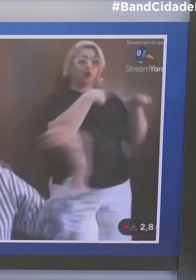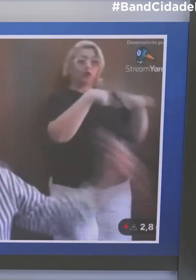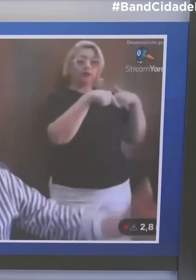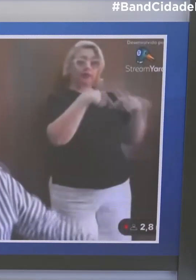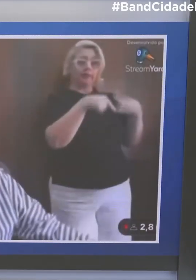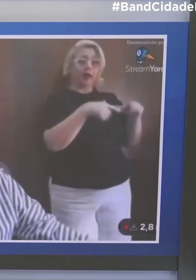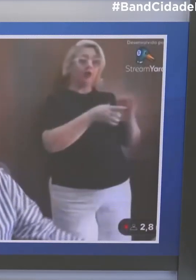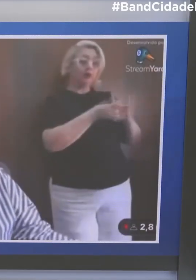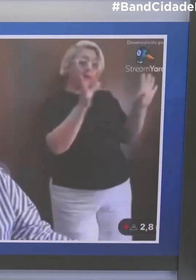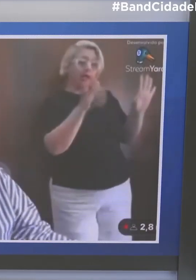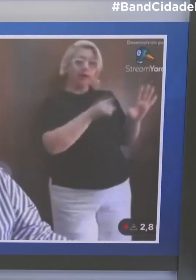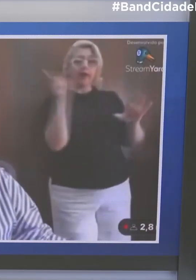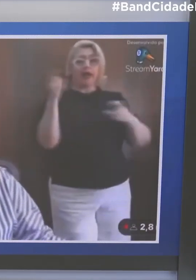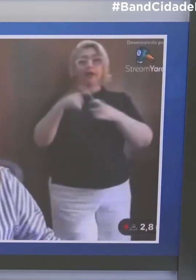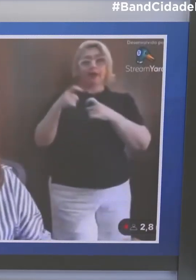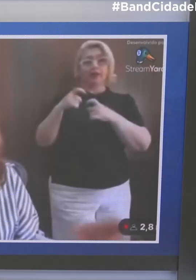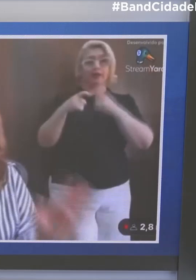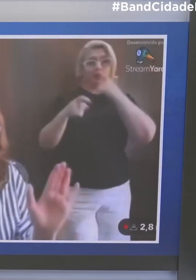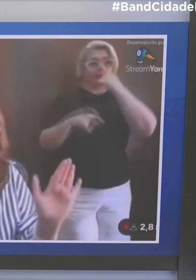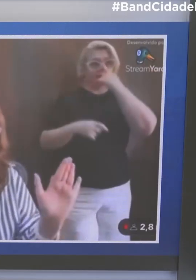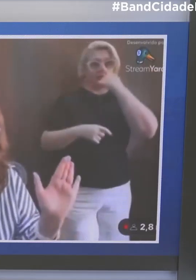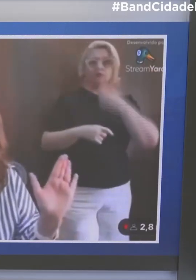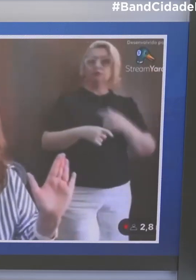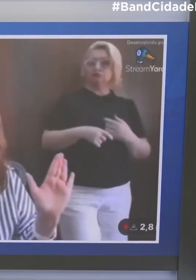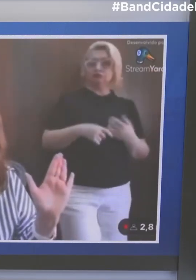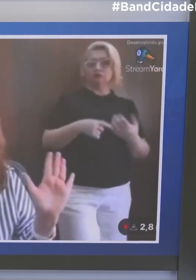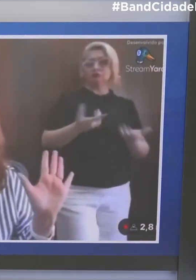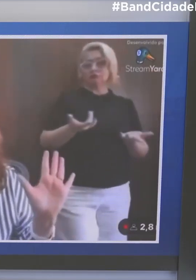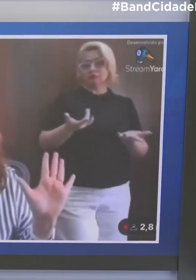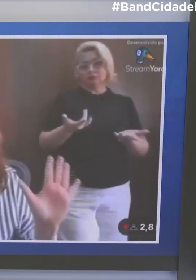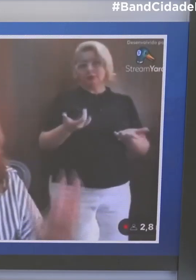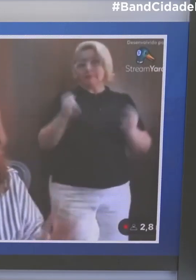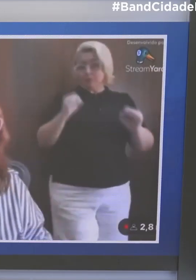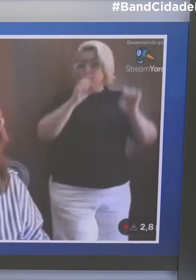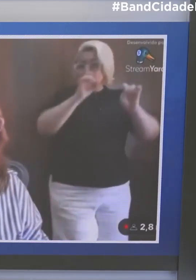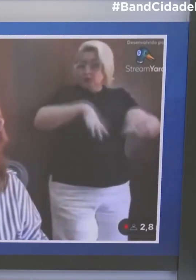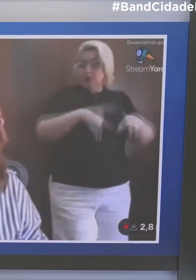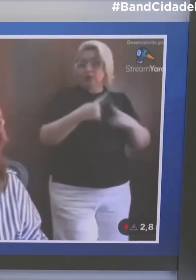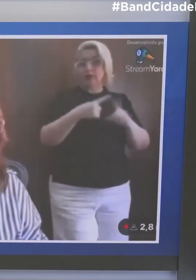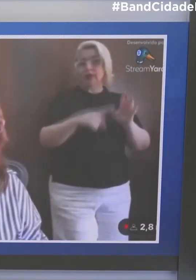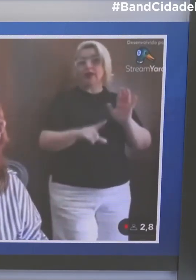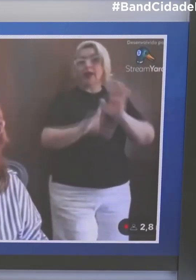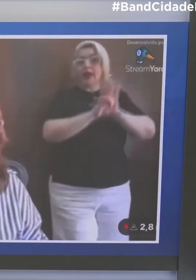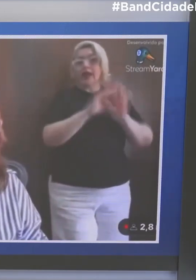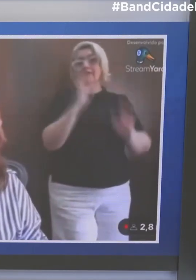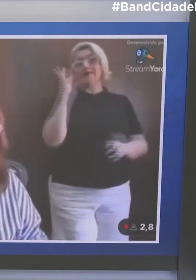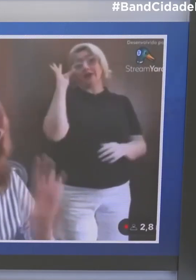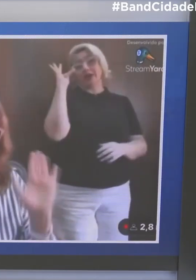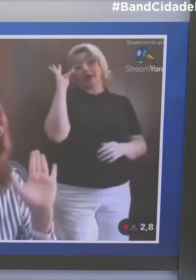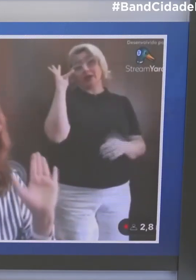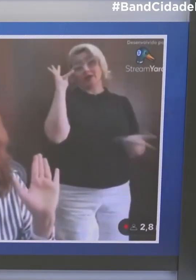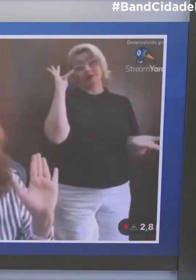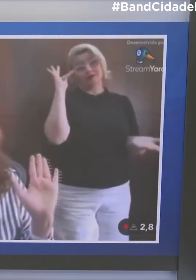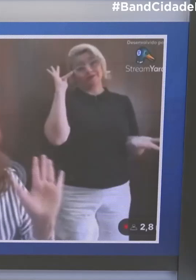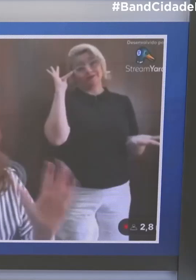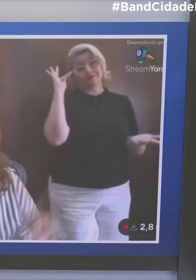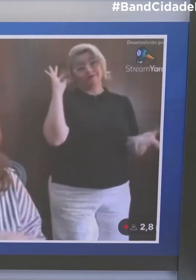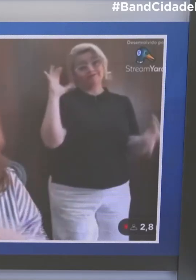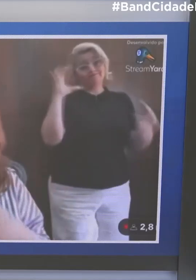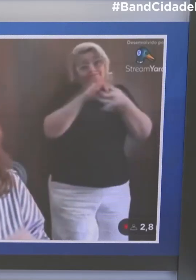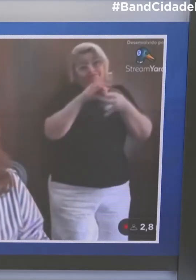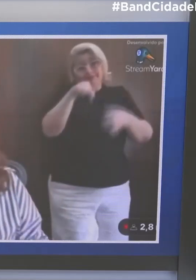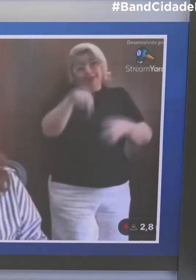essa. A saúde, para mim, é a principal coisa da vida. E se uma mãe não puder levar o seu bebê a um hospital